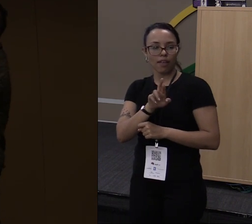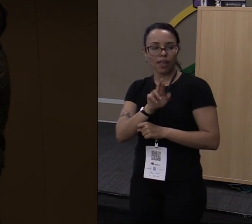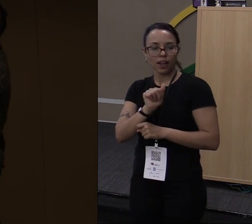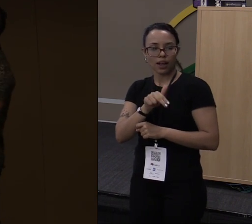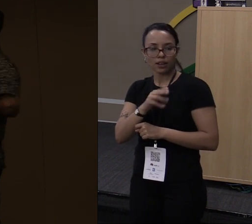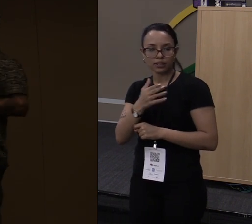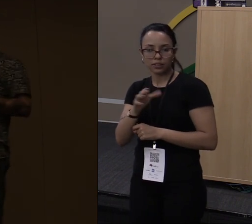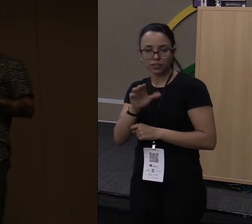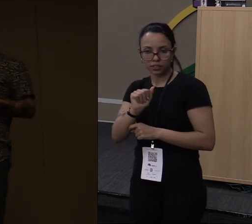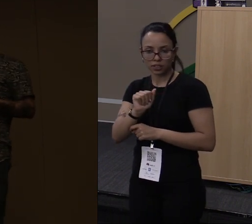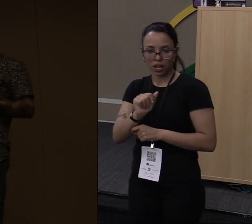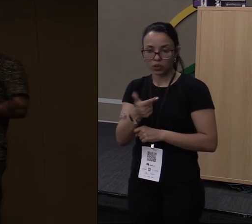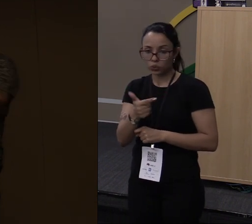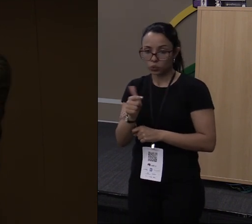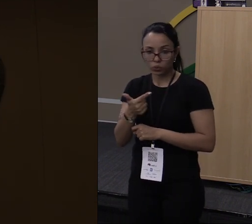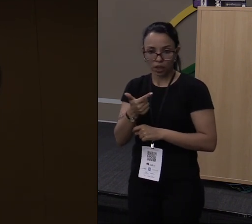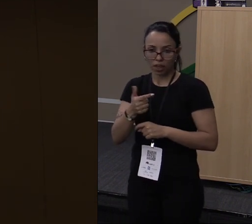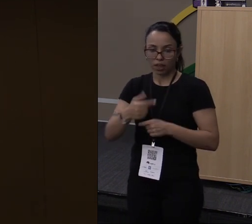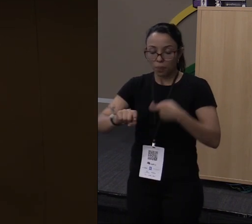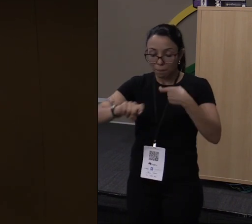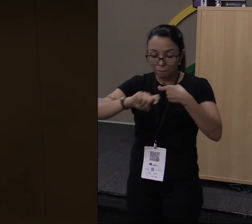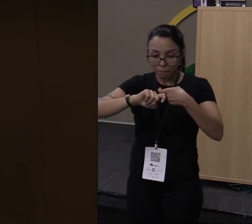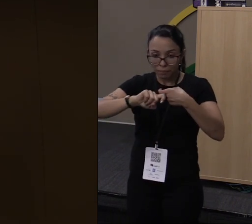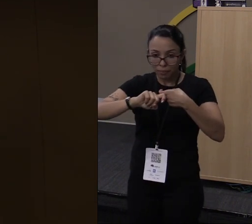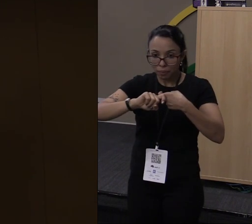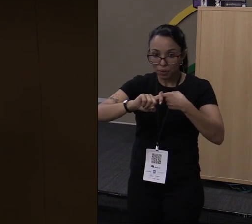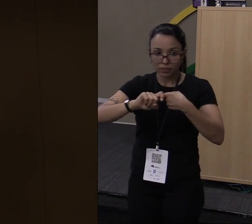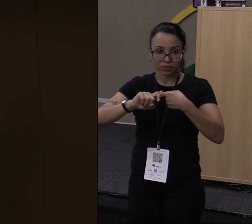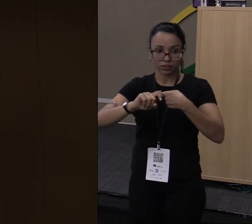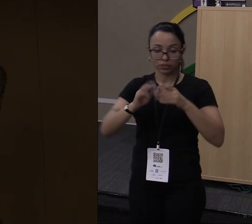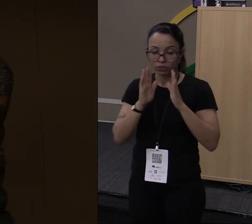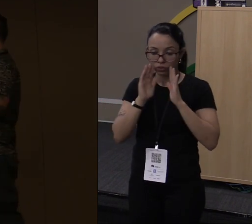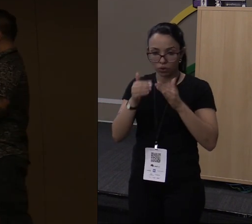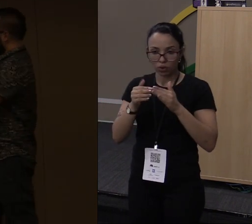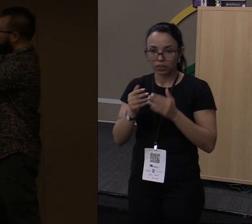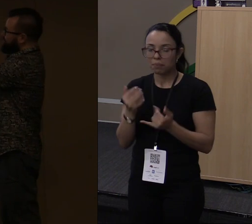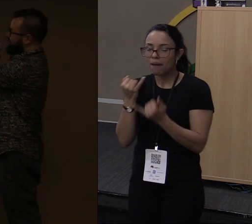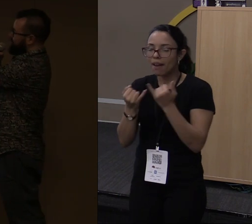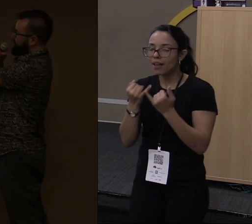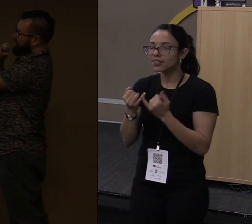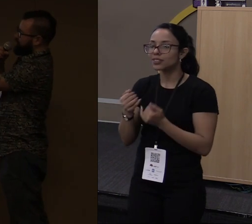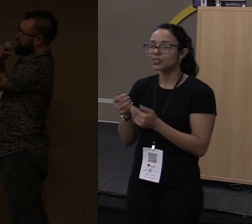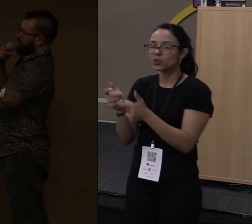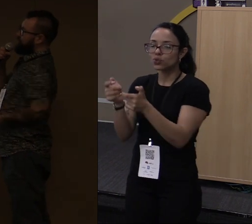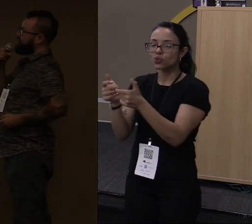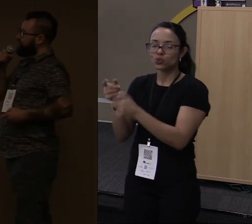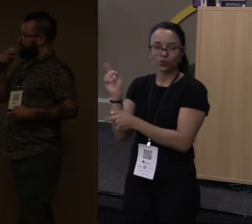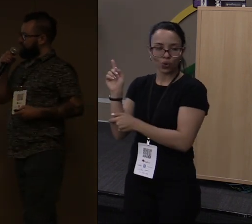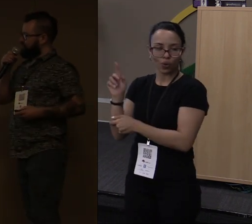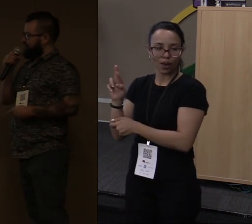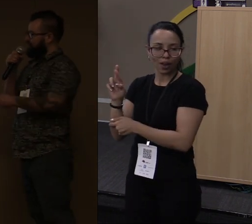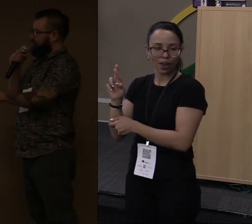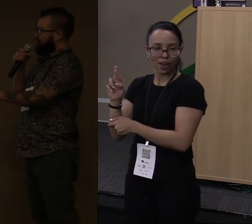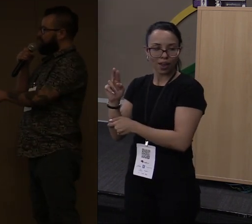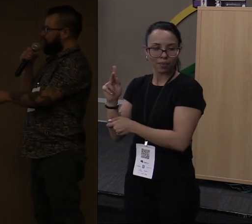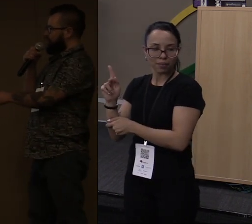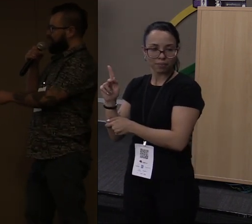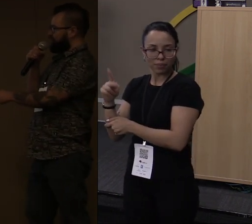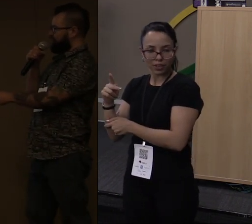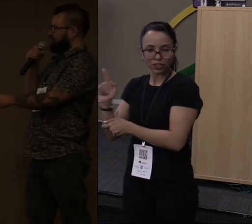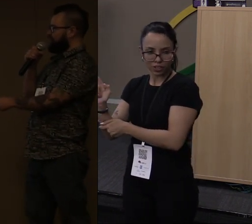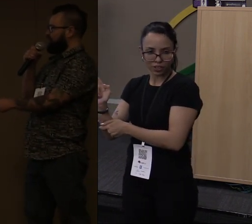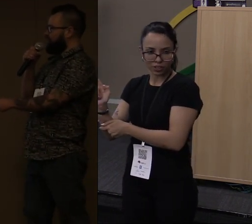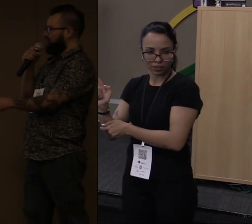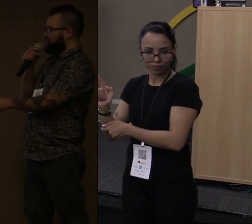Rust trabalha no modelo de traits, que é como se fosse esse jogo de RPG. Como é que eu reescreveria isso daqui em Rust? Eu